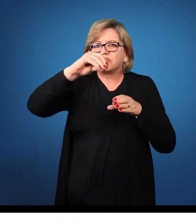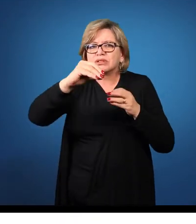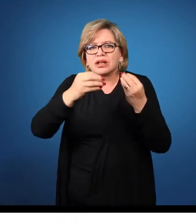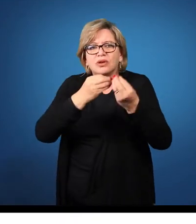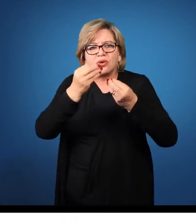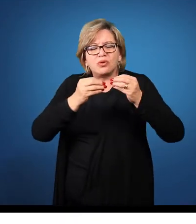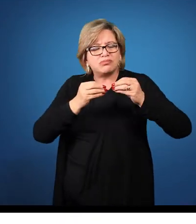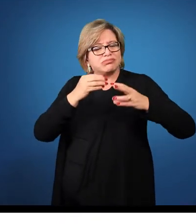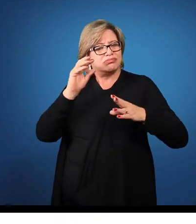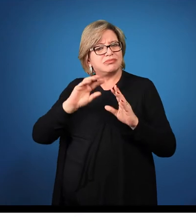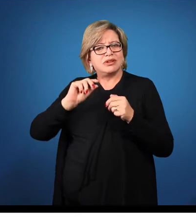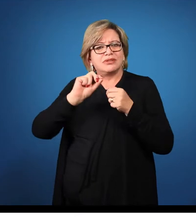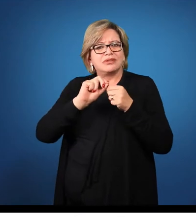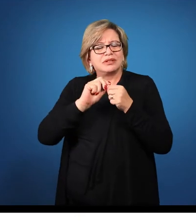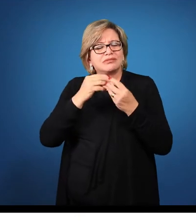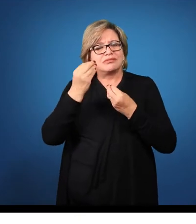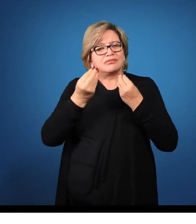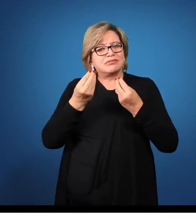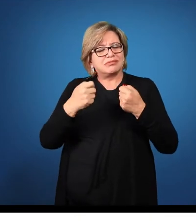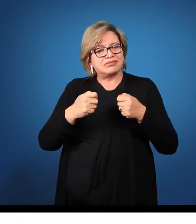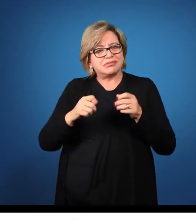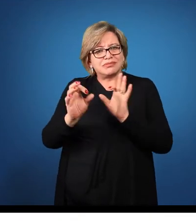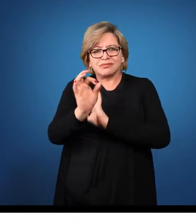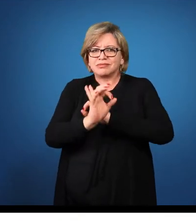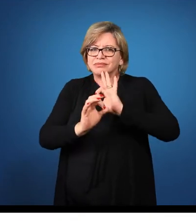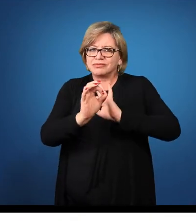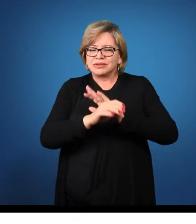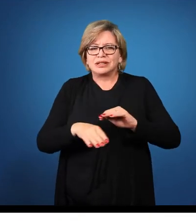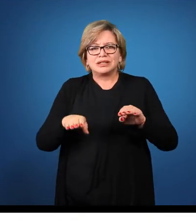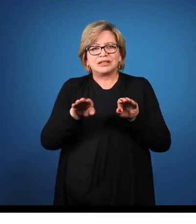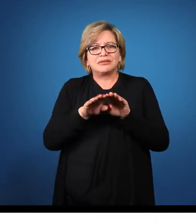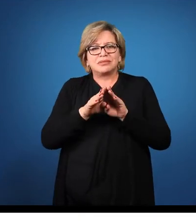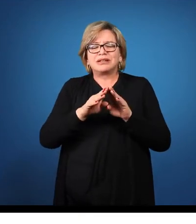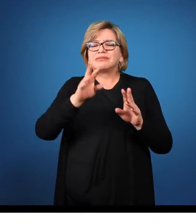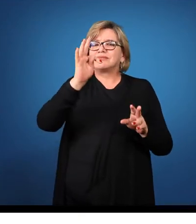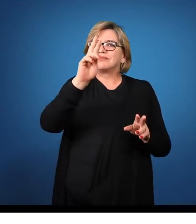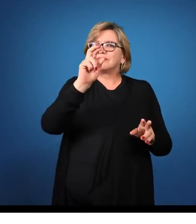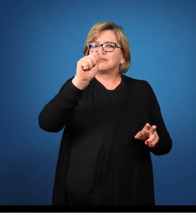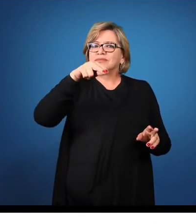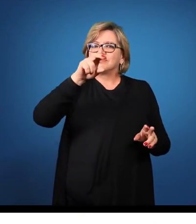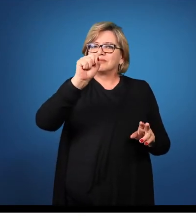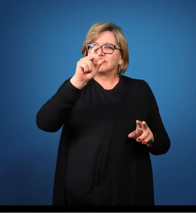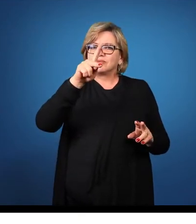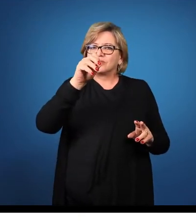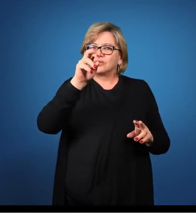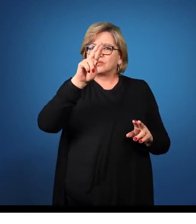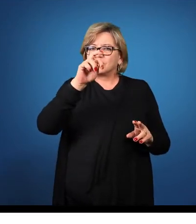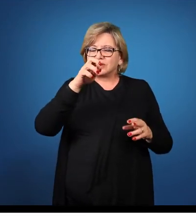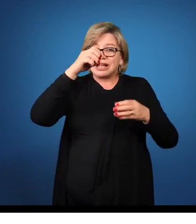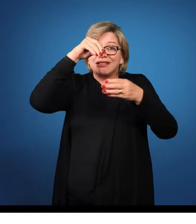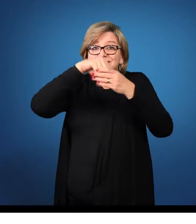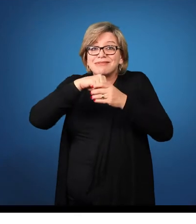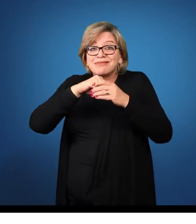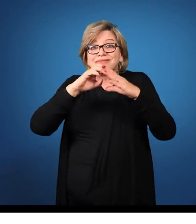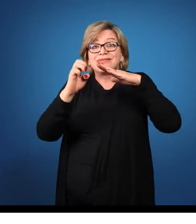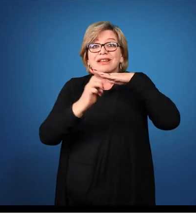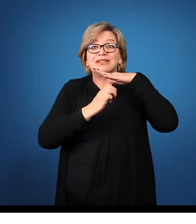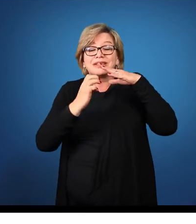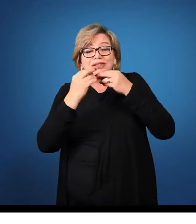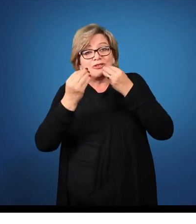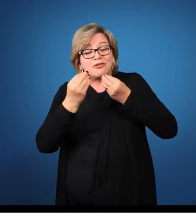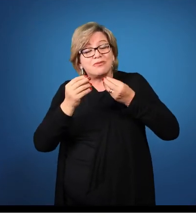tipo de movimento que eu devo fazer? O próprio transporte, como que eu vou transportar internamente esses produtos?